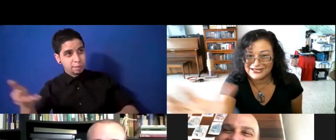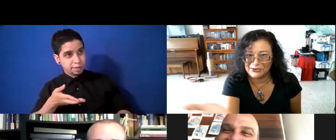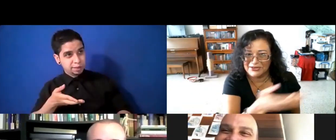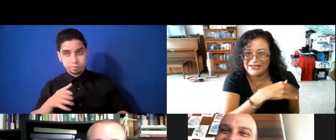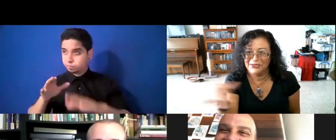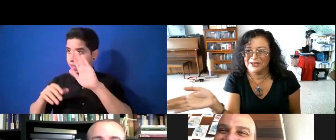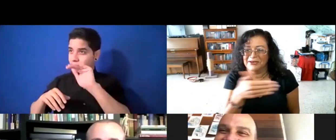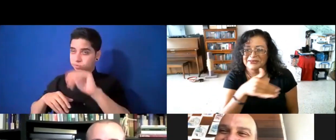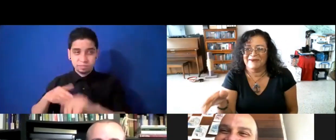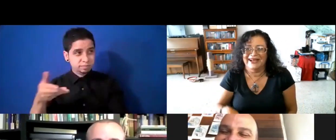exacto, dependiendo para dónde.